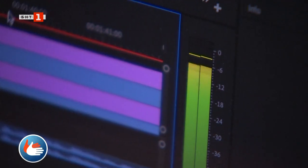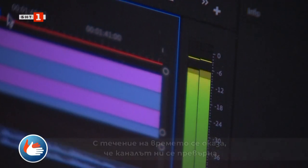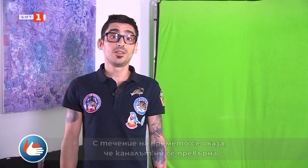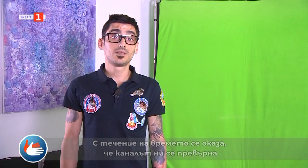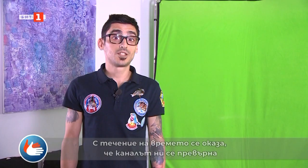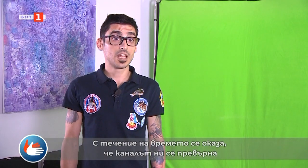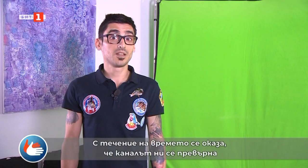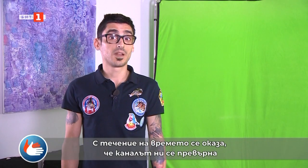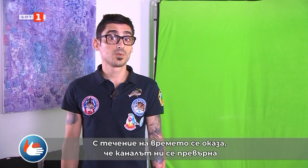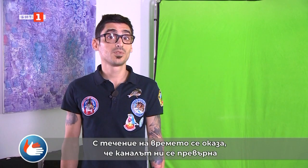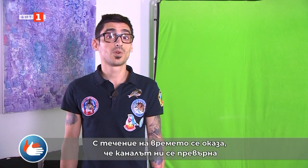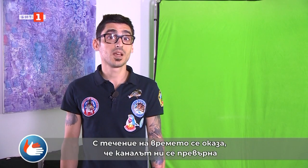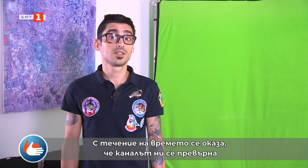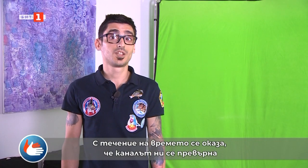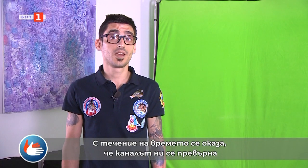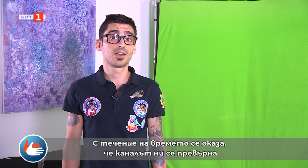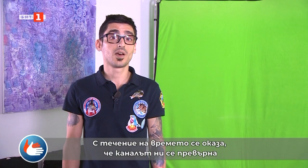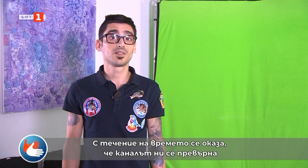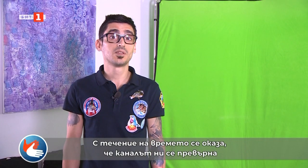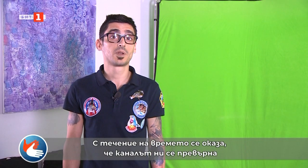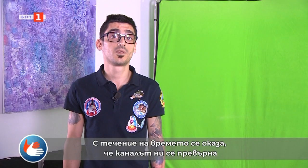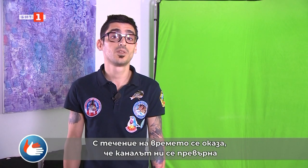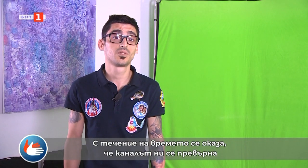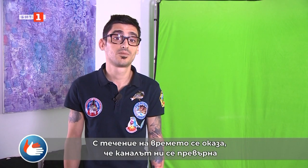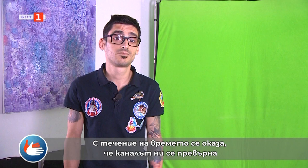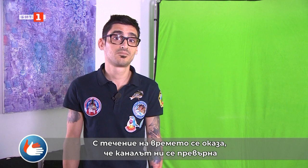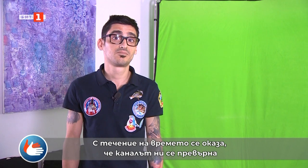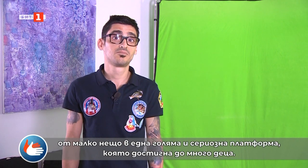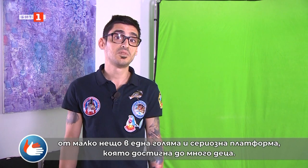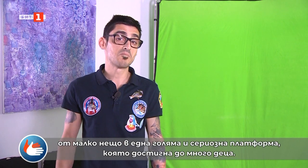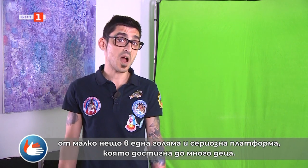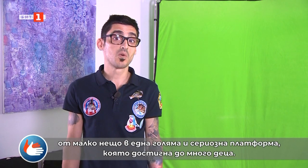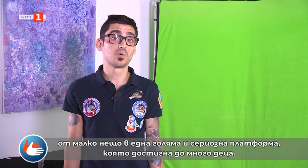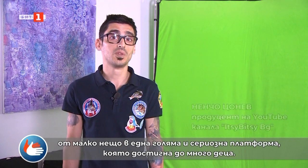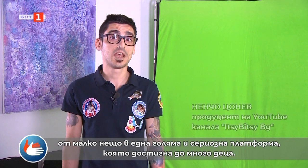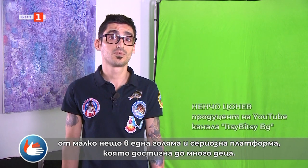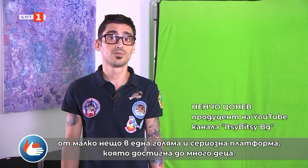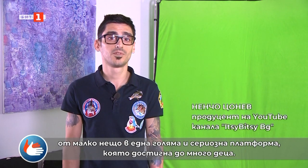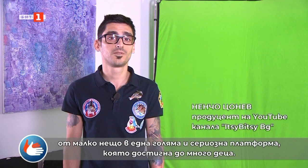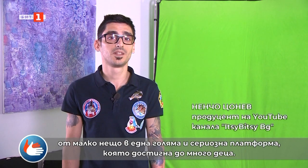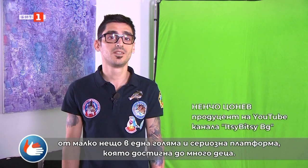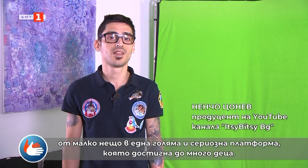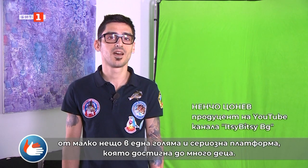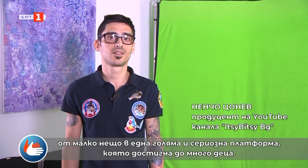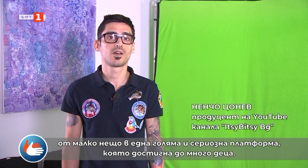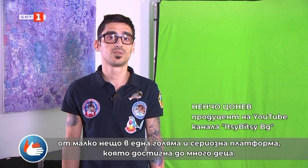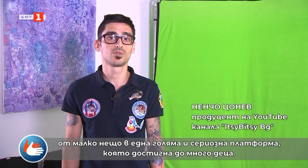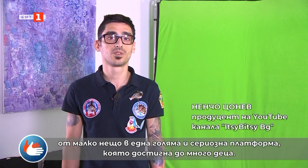В течение на времето се оказа, че каналът ни се превърна от малко нещо в една доста